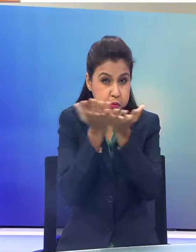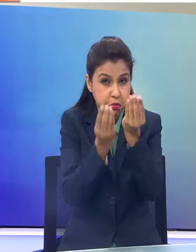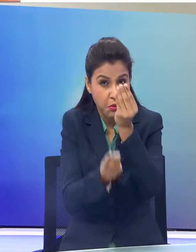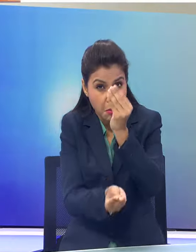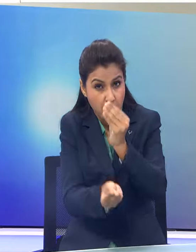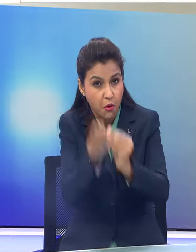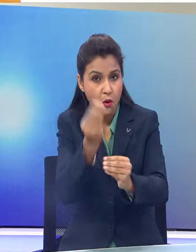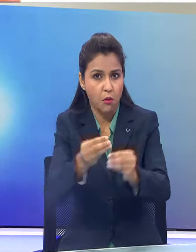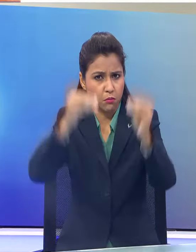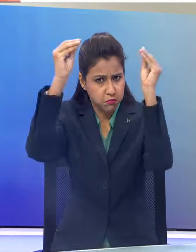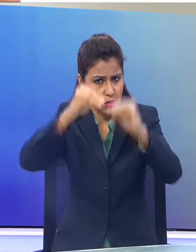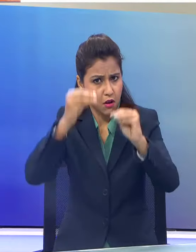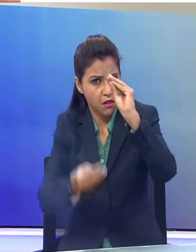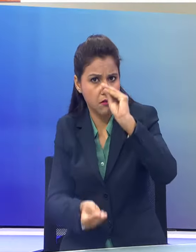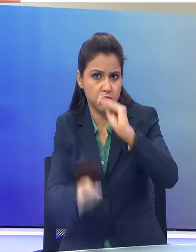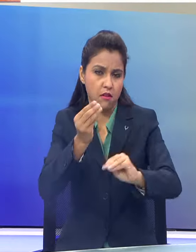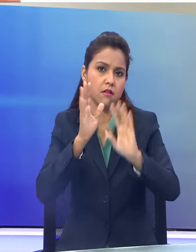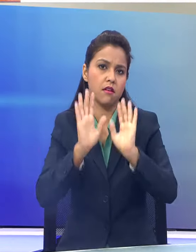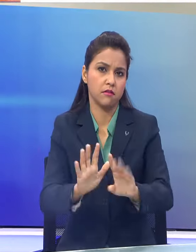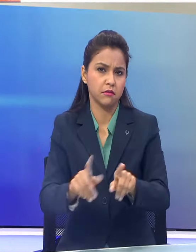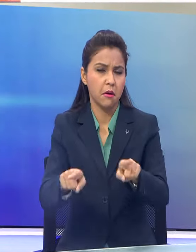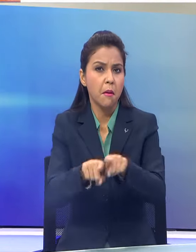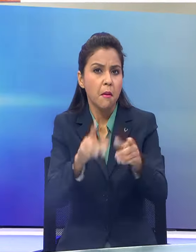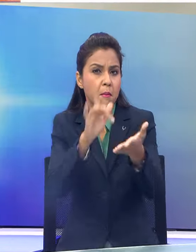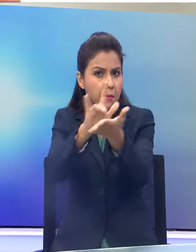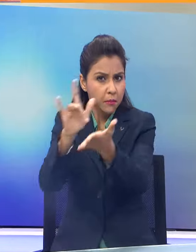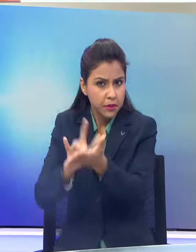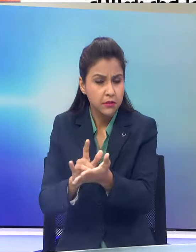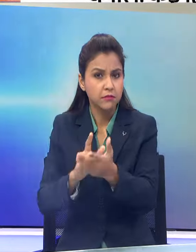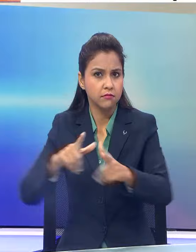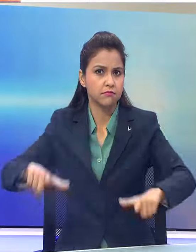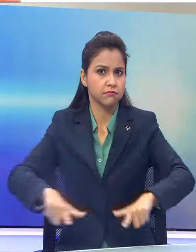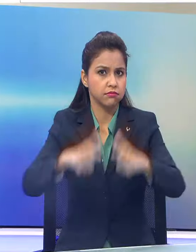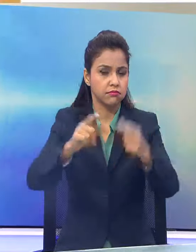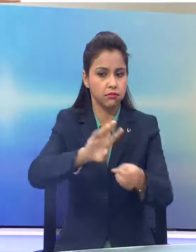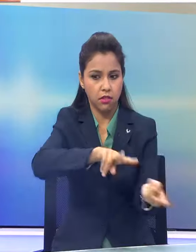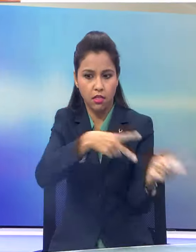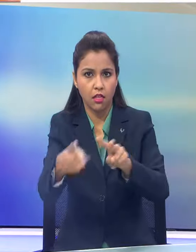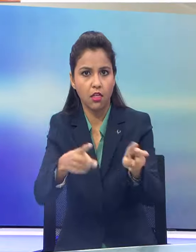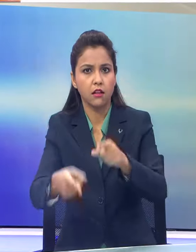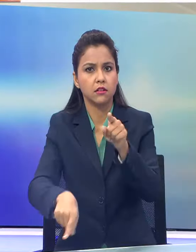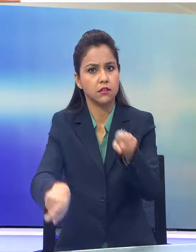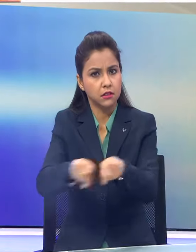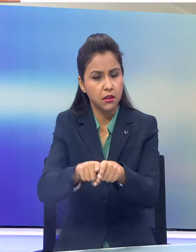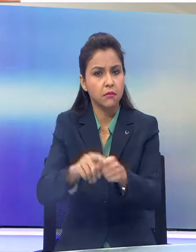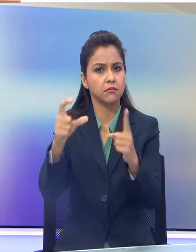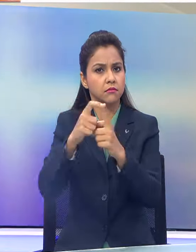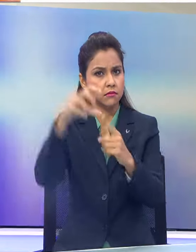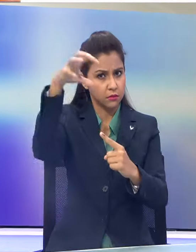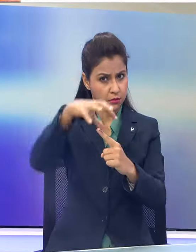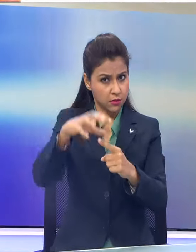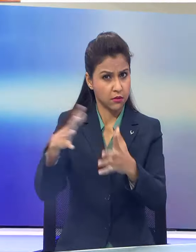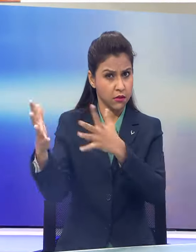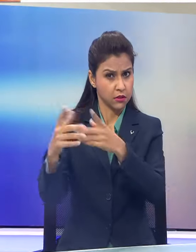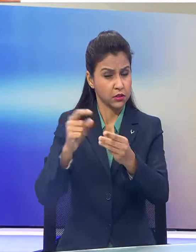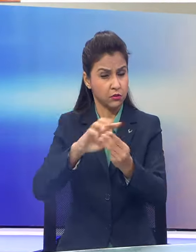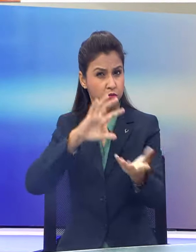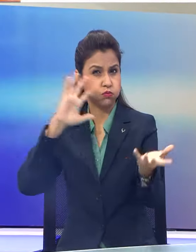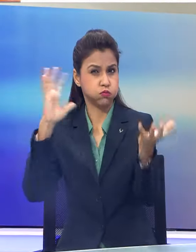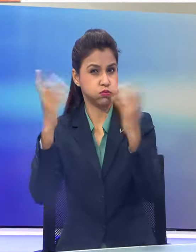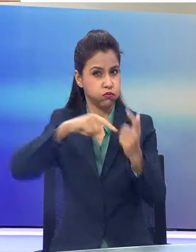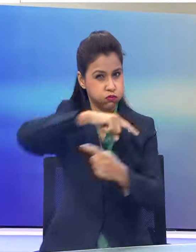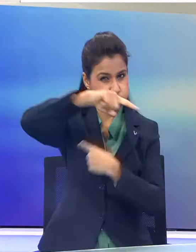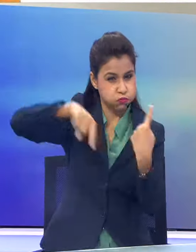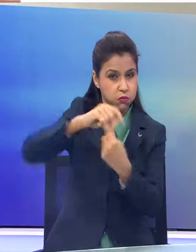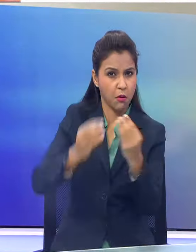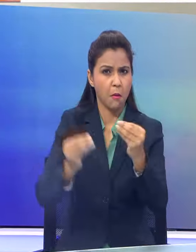भारी बारिश हो रही है कई जगाओं पर पेड़ गिरने की खबरे हैं मौसम विभाग के मताबिक चकरवात रेमल